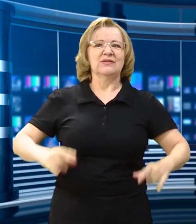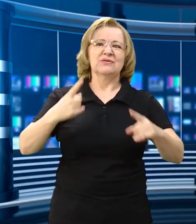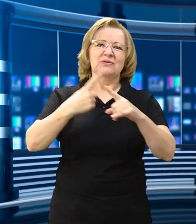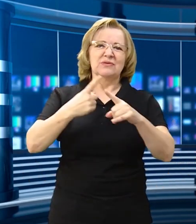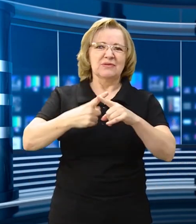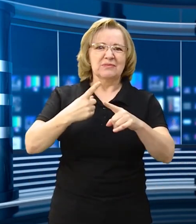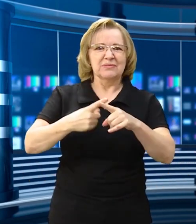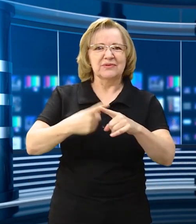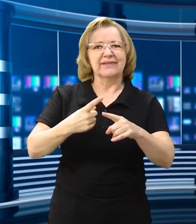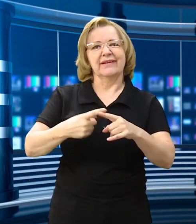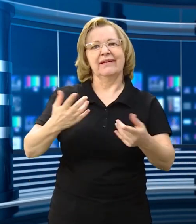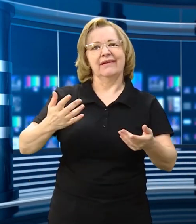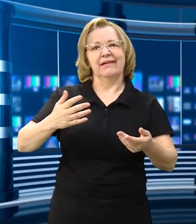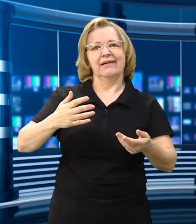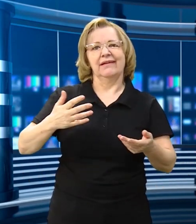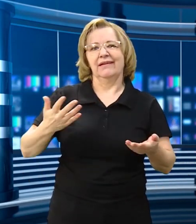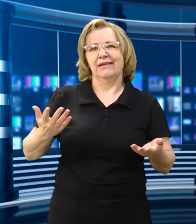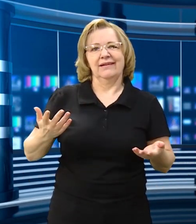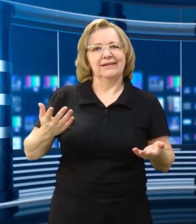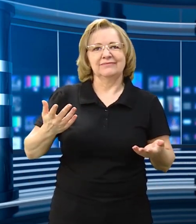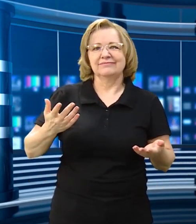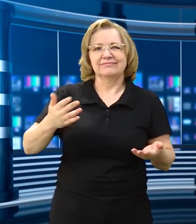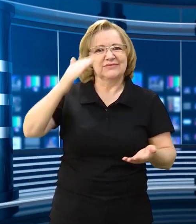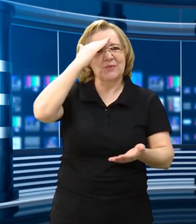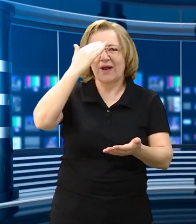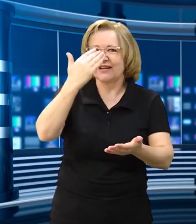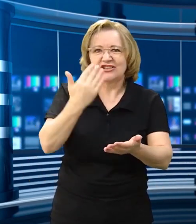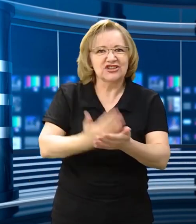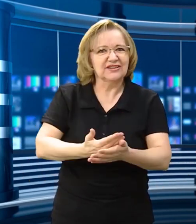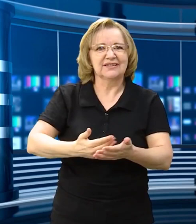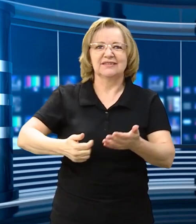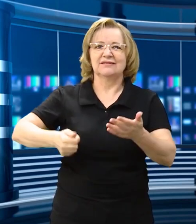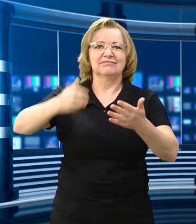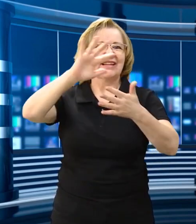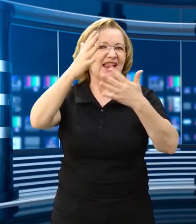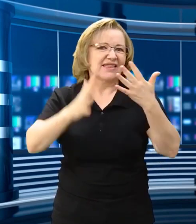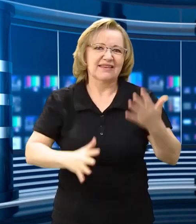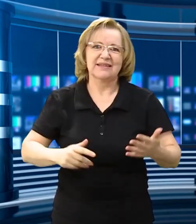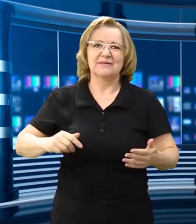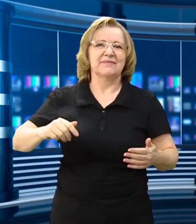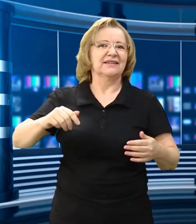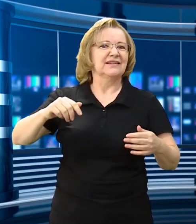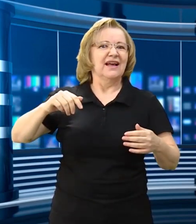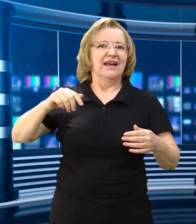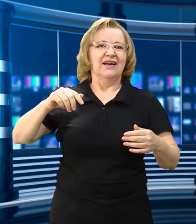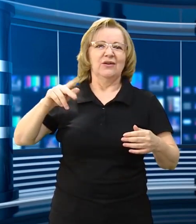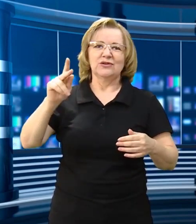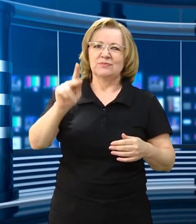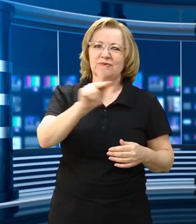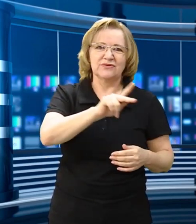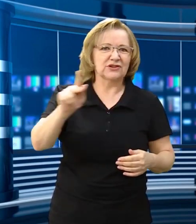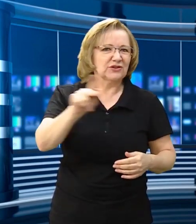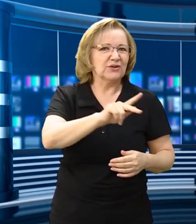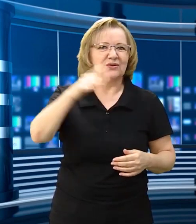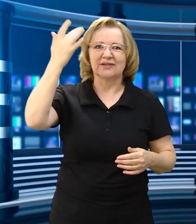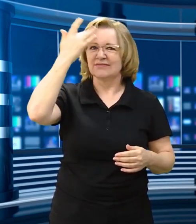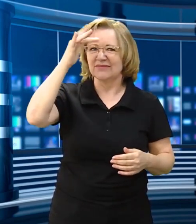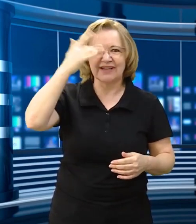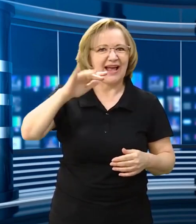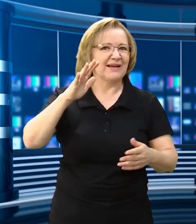muito sofrimento, né? Porque as pessoas não acreditavam na língua de sinais, os